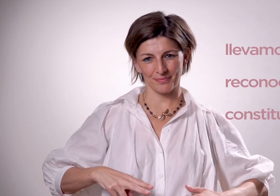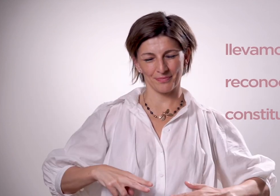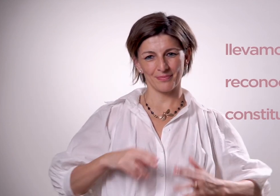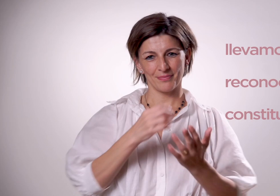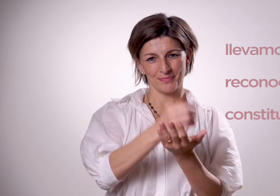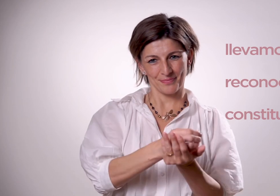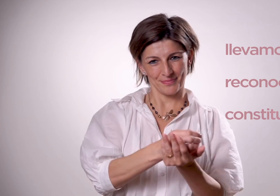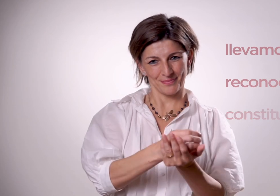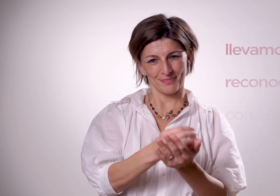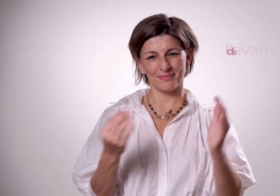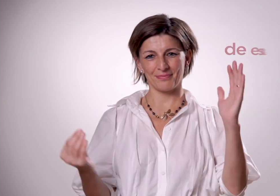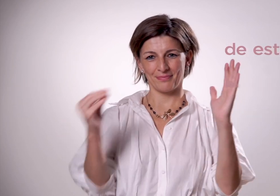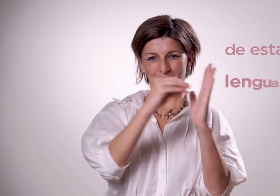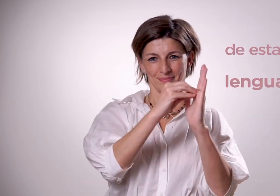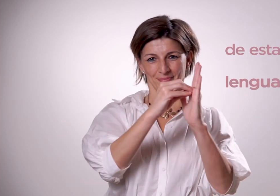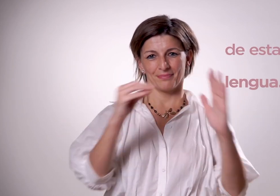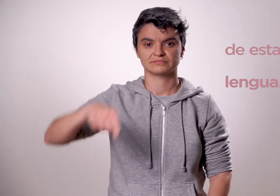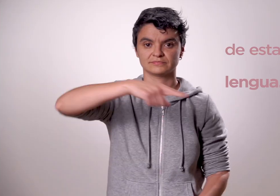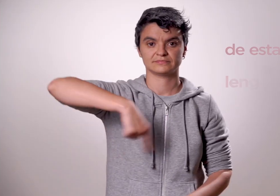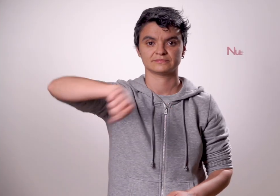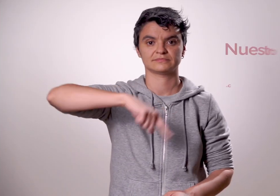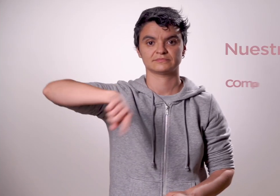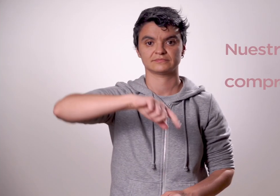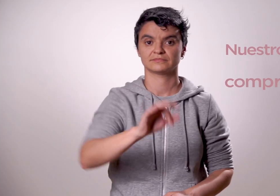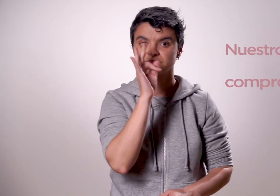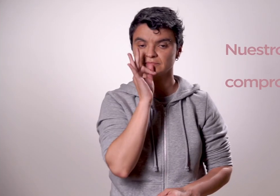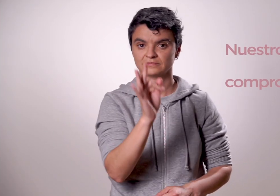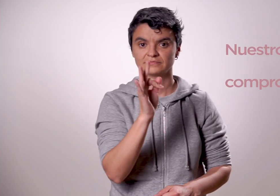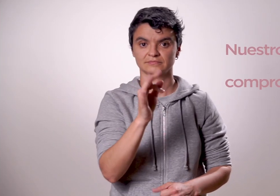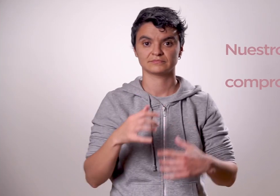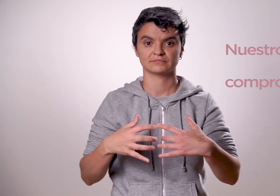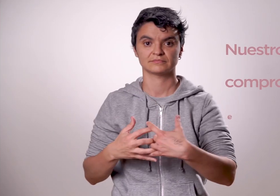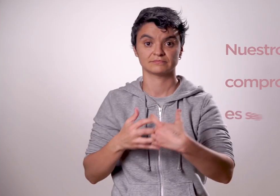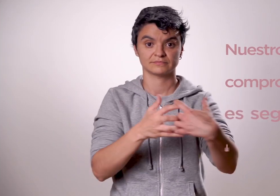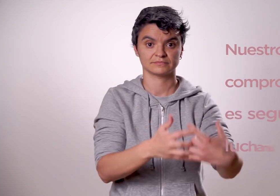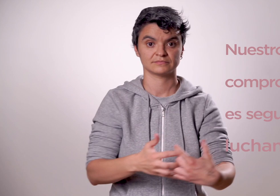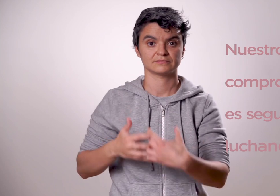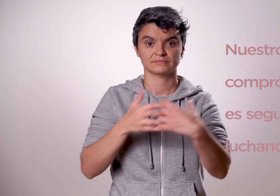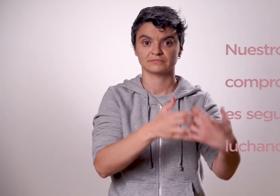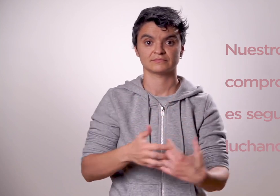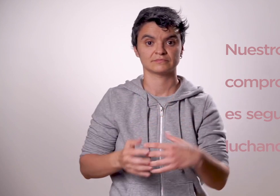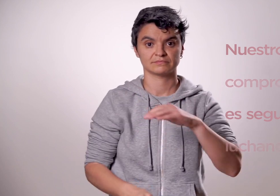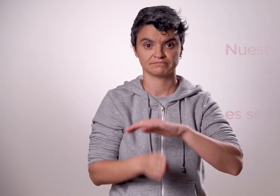constitucional de esta lengua. Nuestro compromiso es seguir luchando